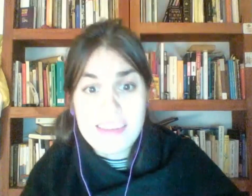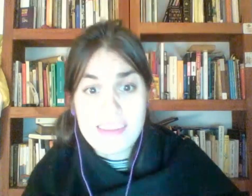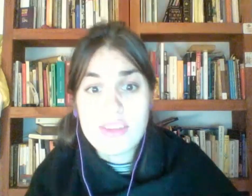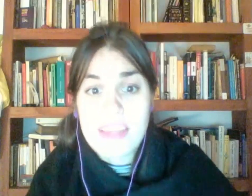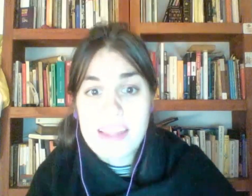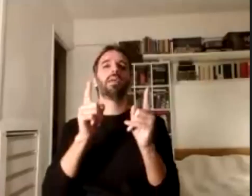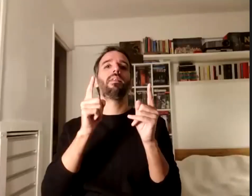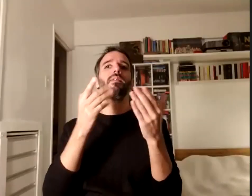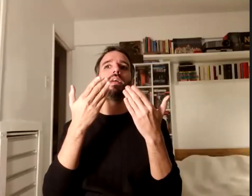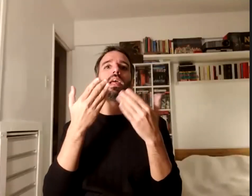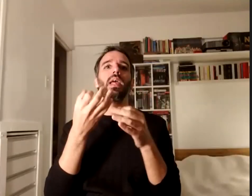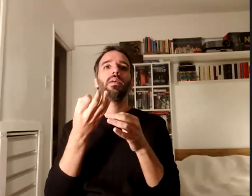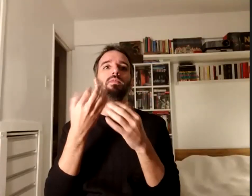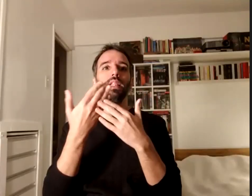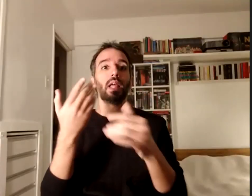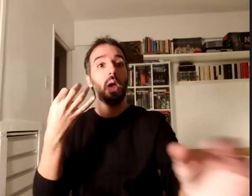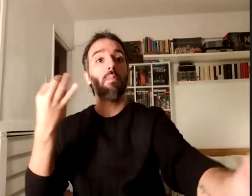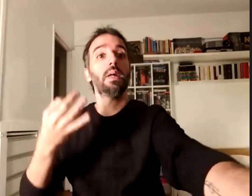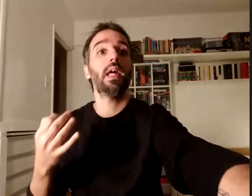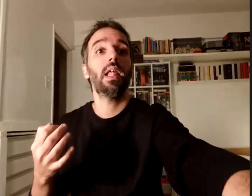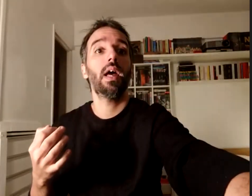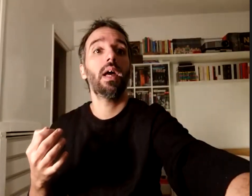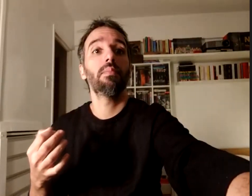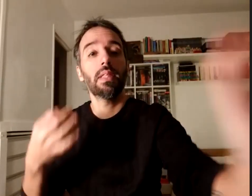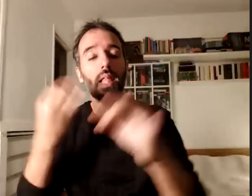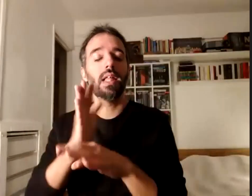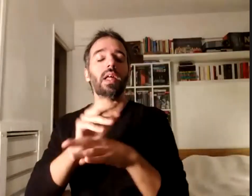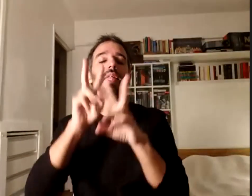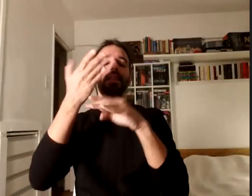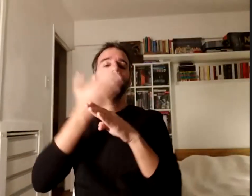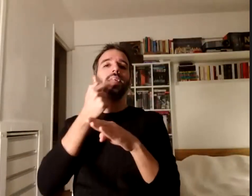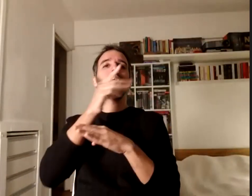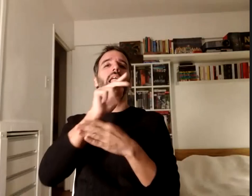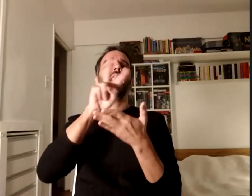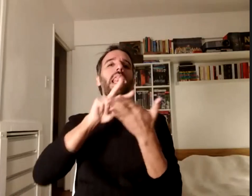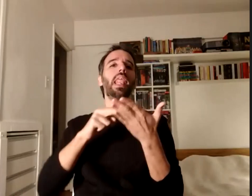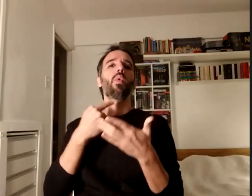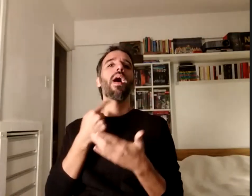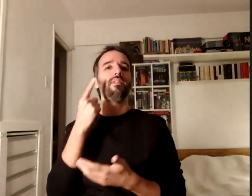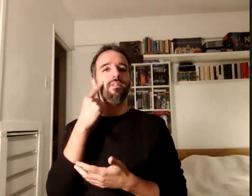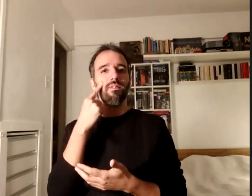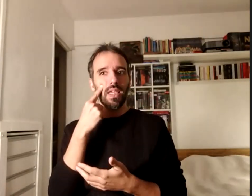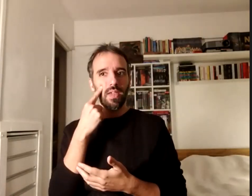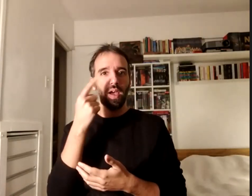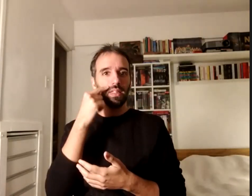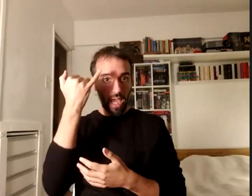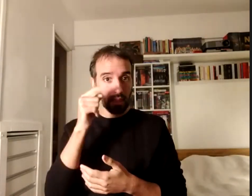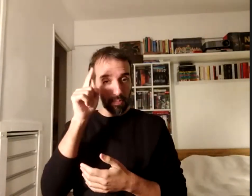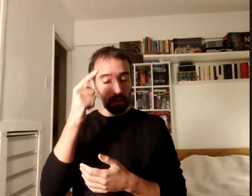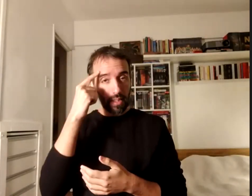en textos audiovisuales y accesibilidad en lenguas vivas Spangenberg también del programa Todes